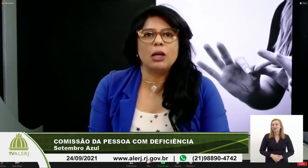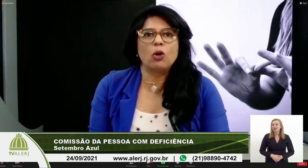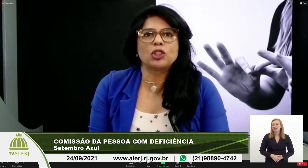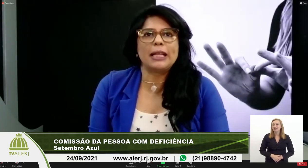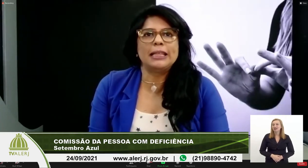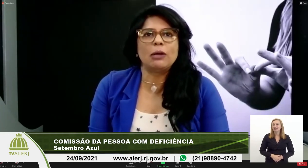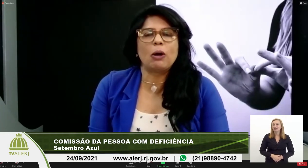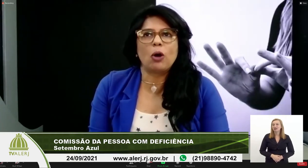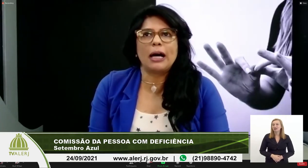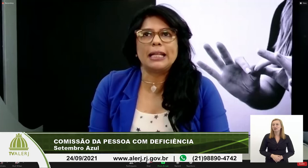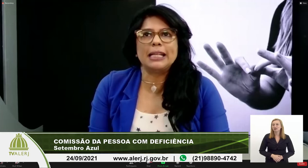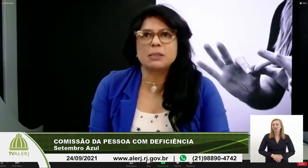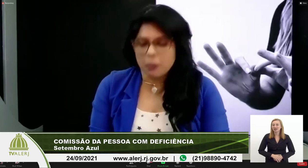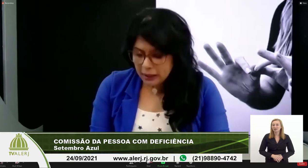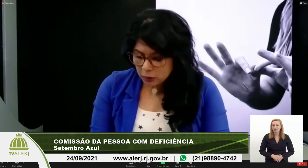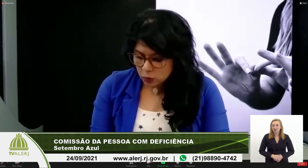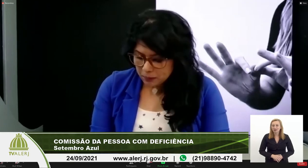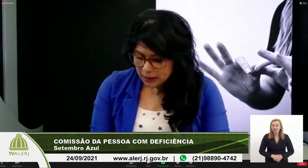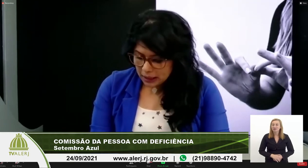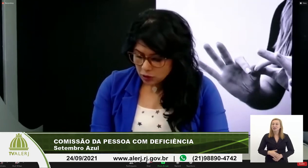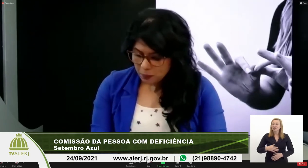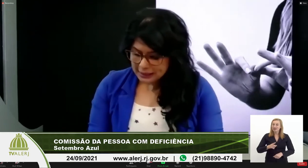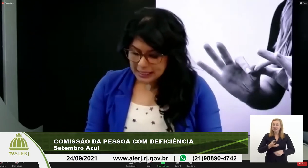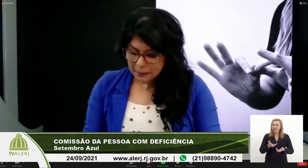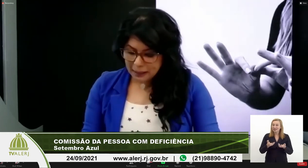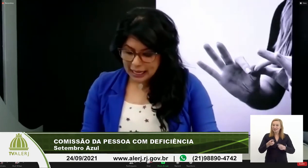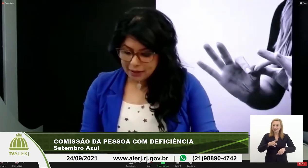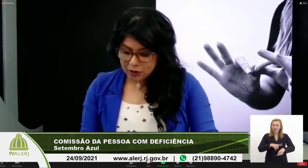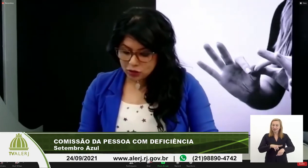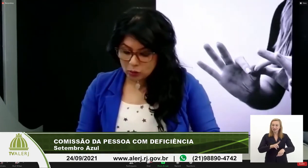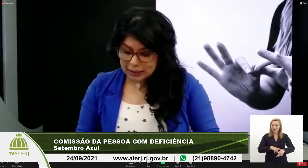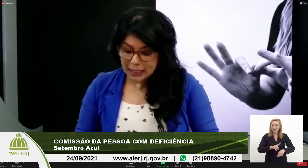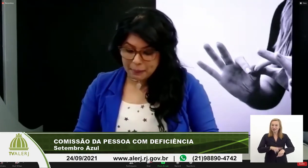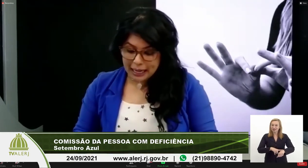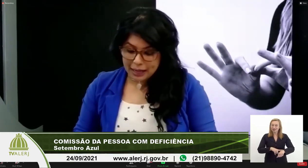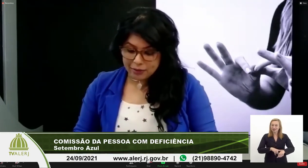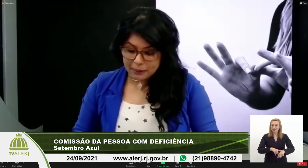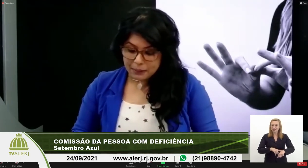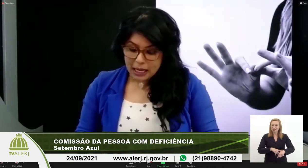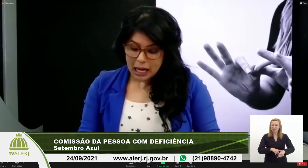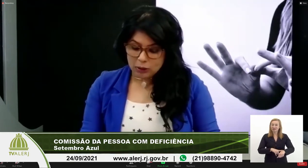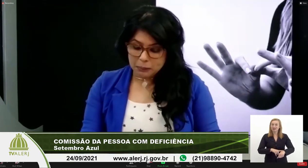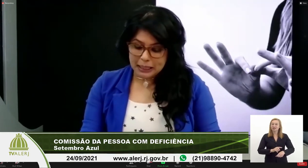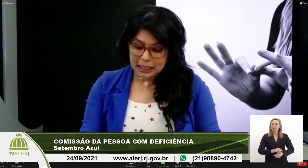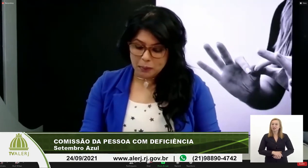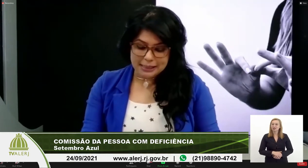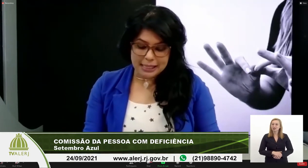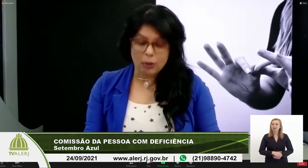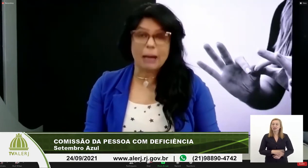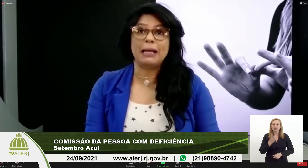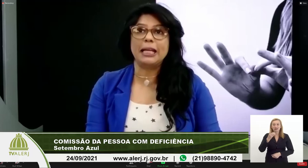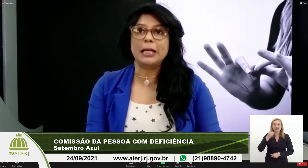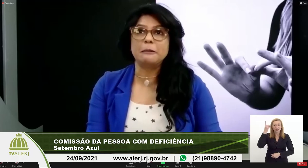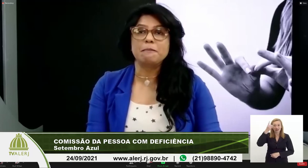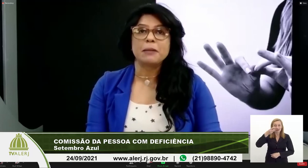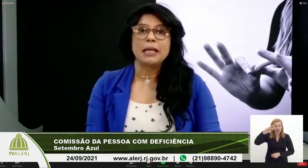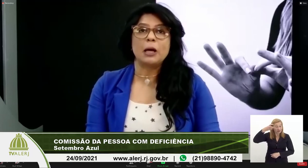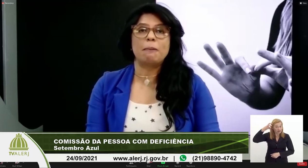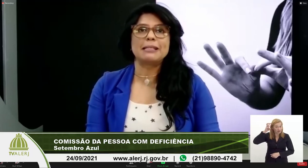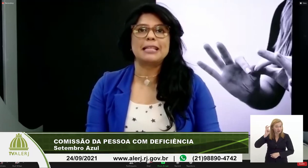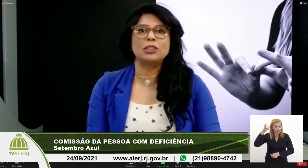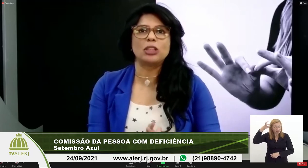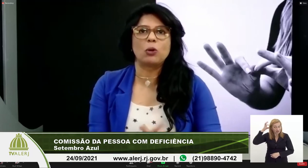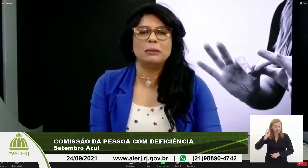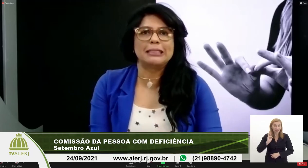eu gostaria então agora nesse momento de passar a palavra de voltar a palavra ao deputado Marcelo Cabelereiro